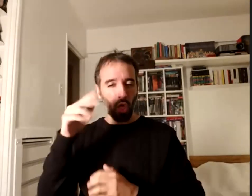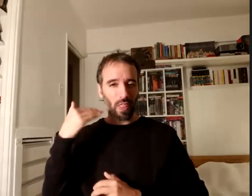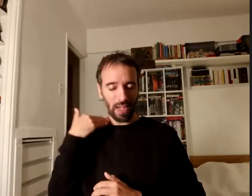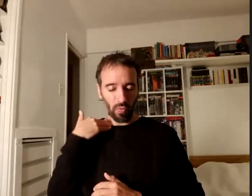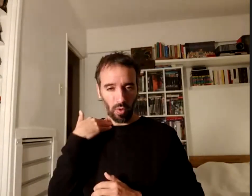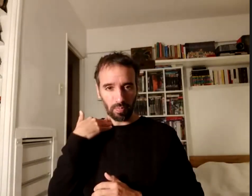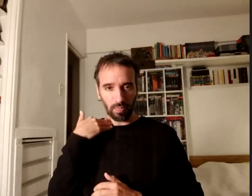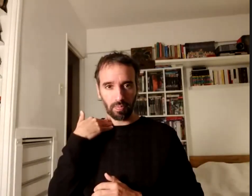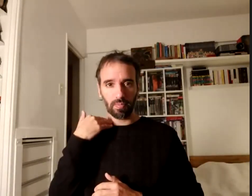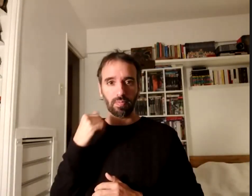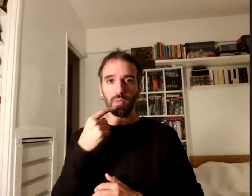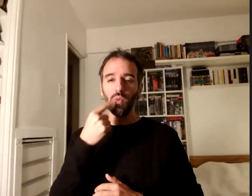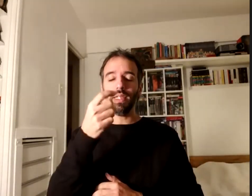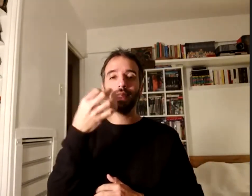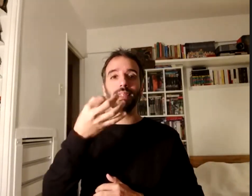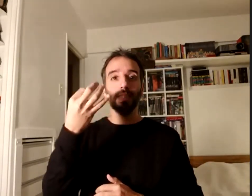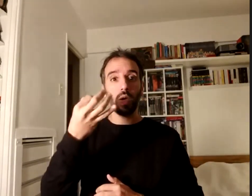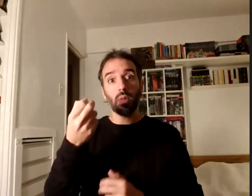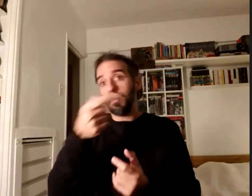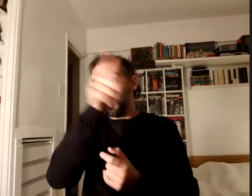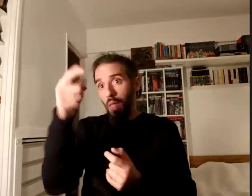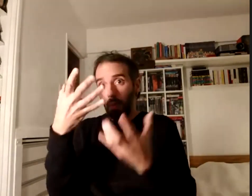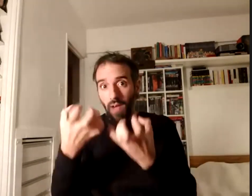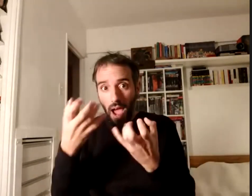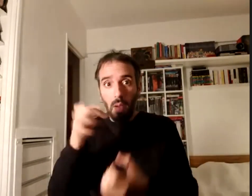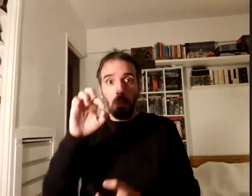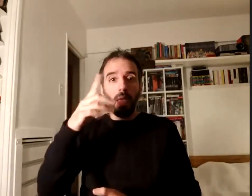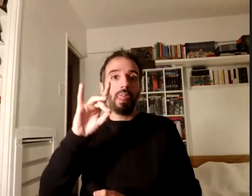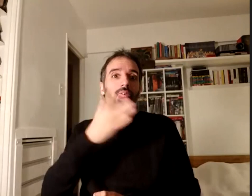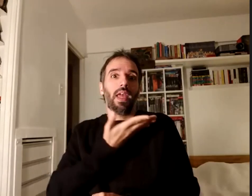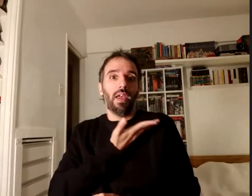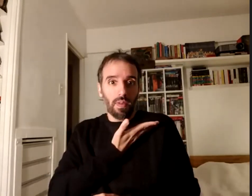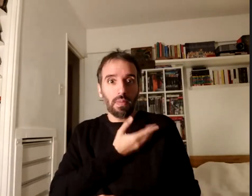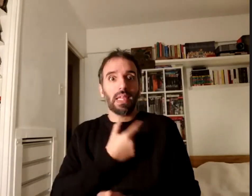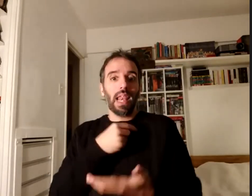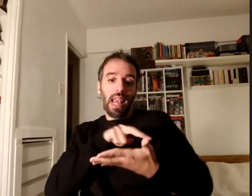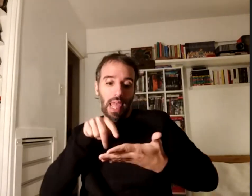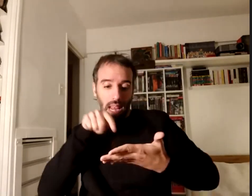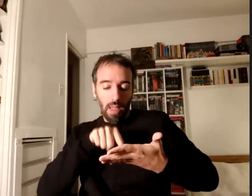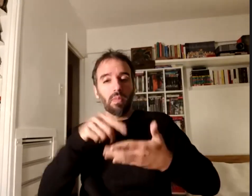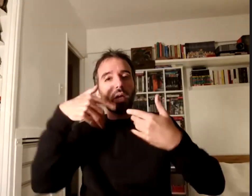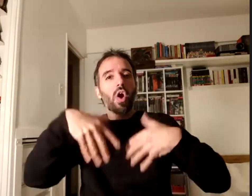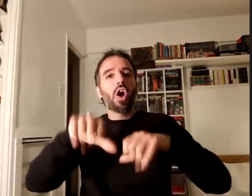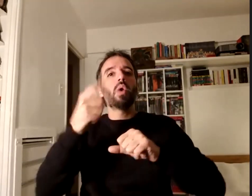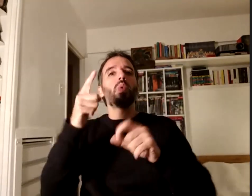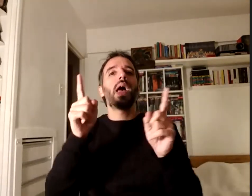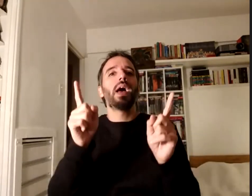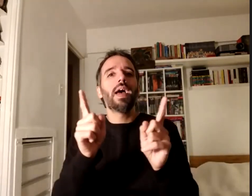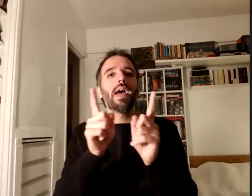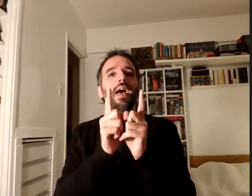seguramente lo han bajado desde eso por si quieren seguirlo desde ahí pueden encontrar una breve biografía de Norberto que paso